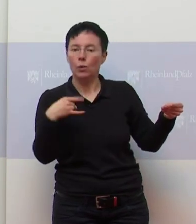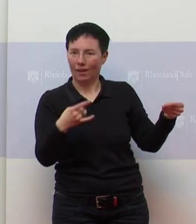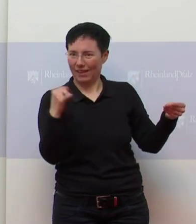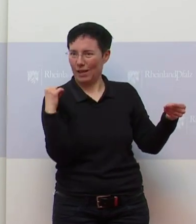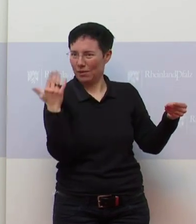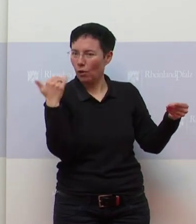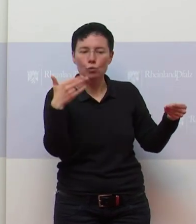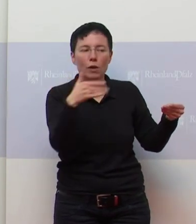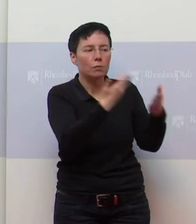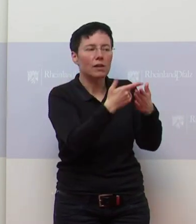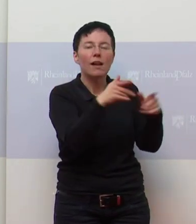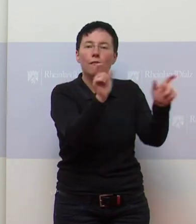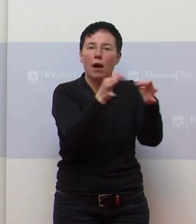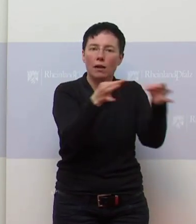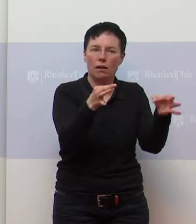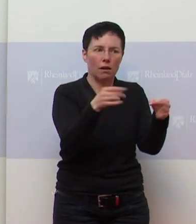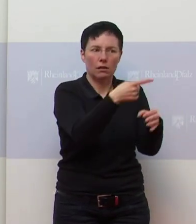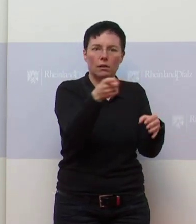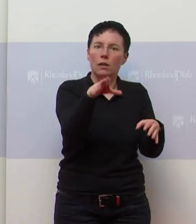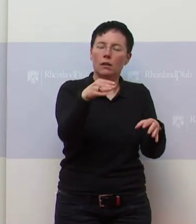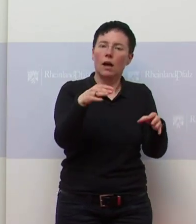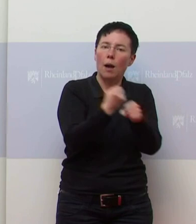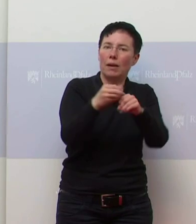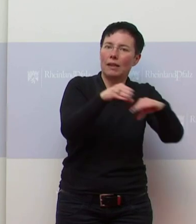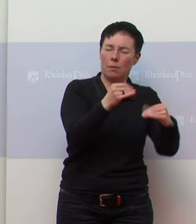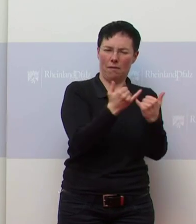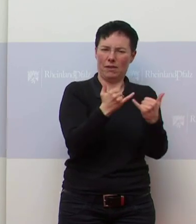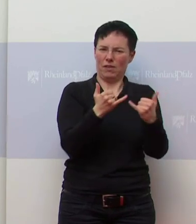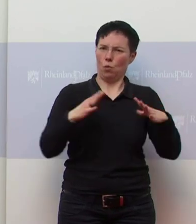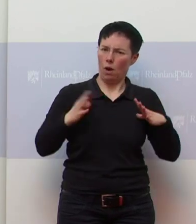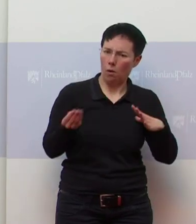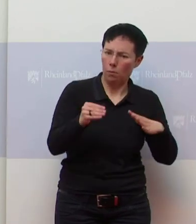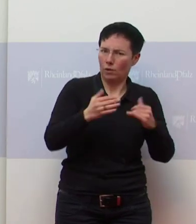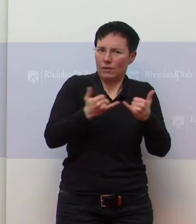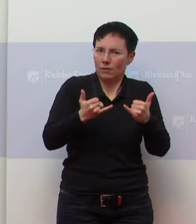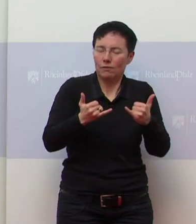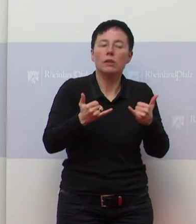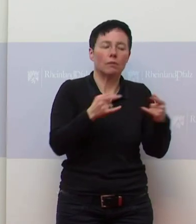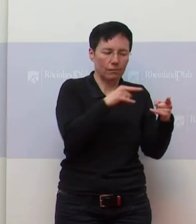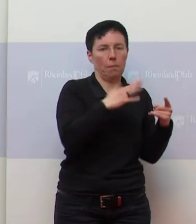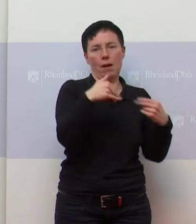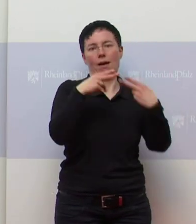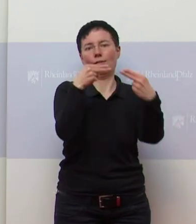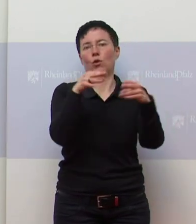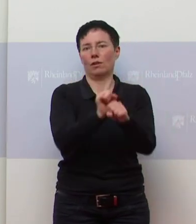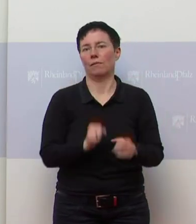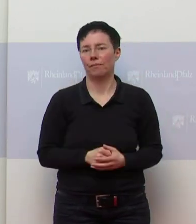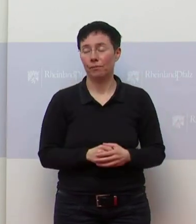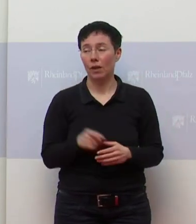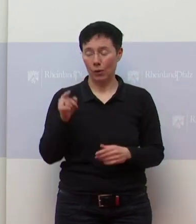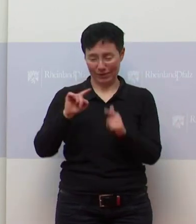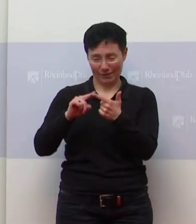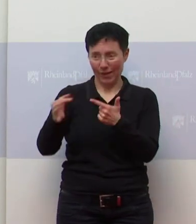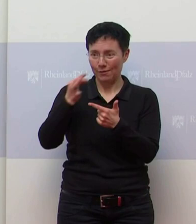zu dem Thema Feiertage, Arbeitnehmer und so weiter, kann man dann eben auch sehr viel genauer beantworten. Zweite Frage von Herrn Rodenwold. Die